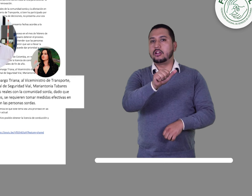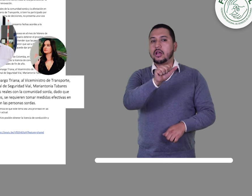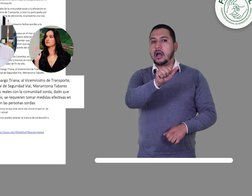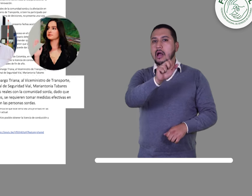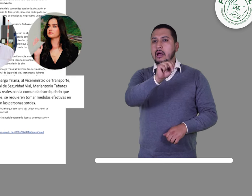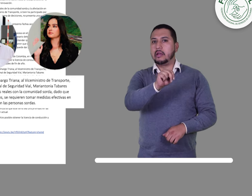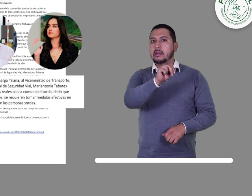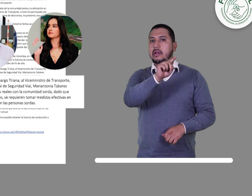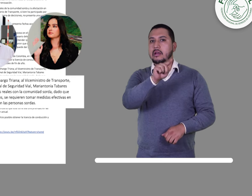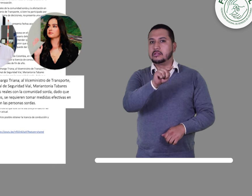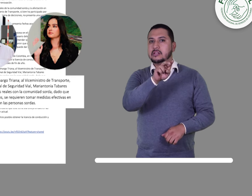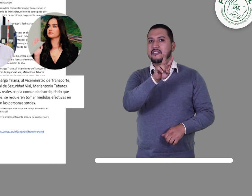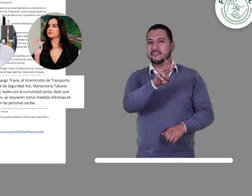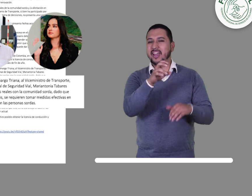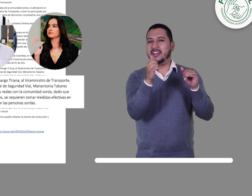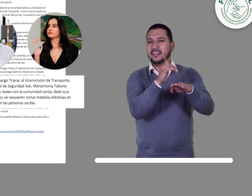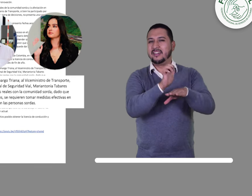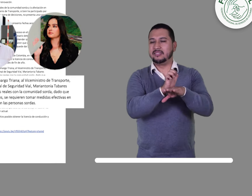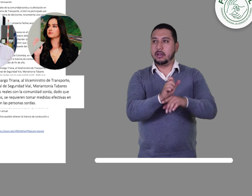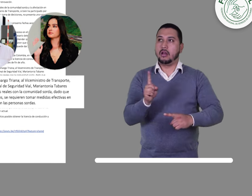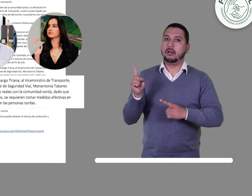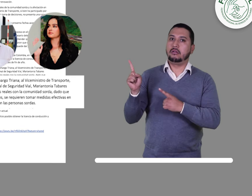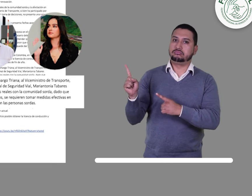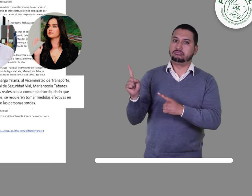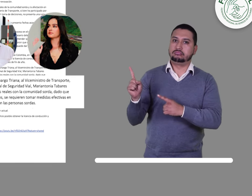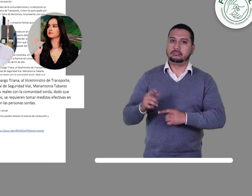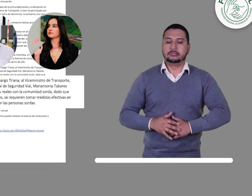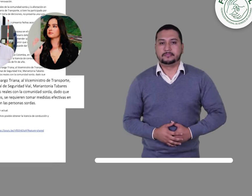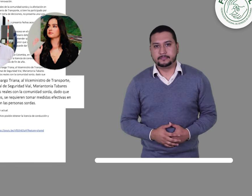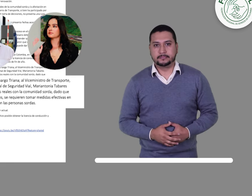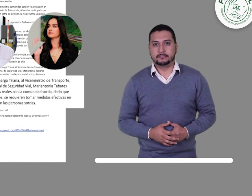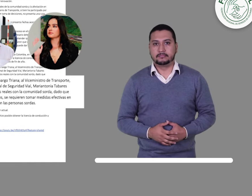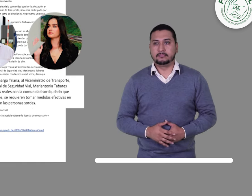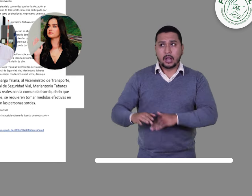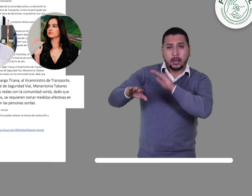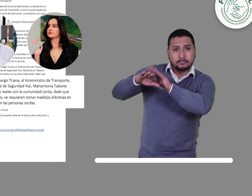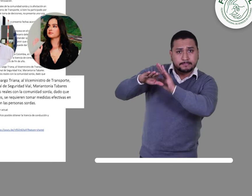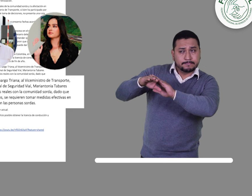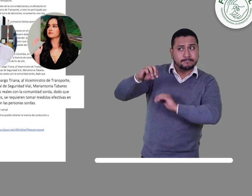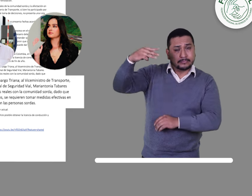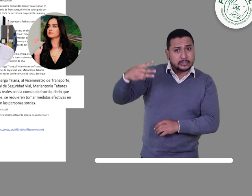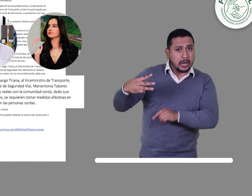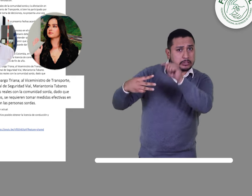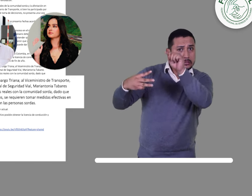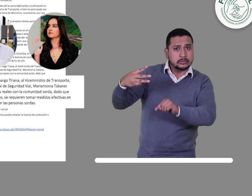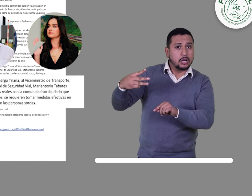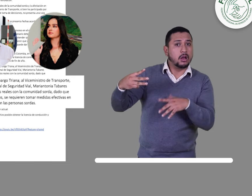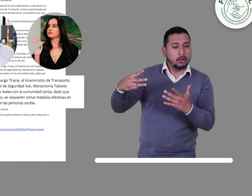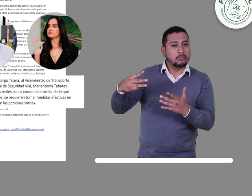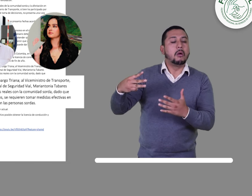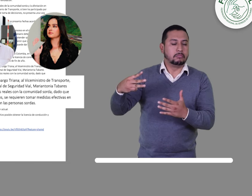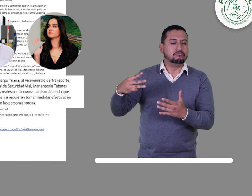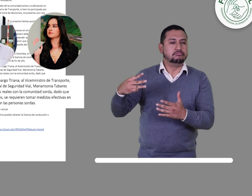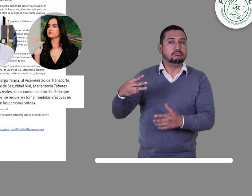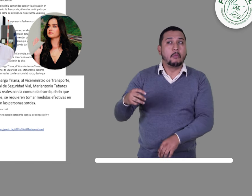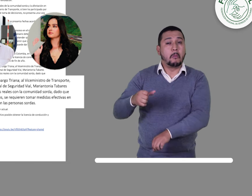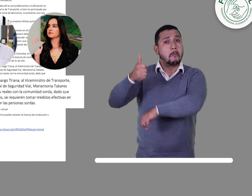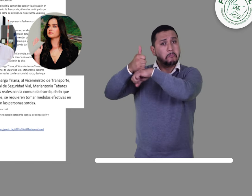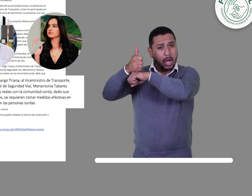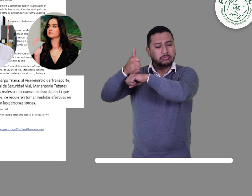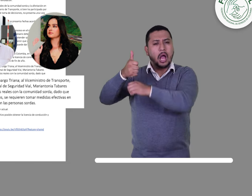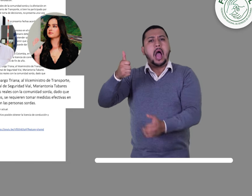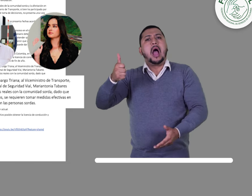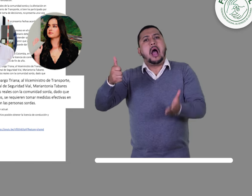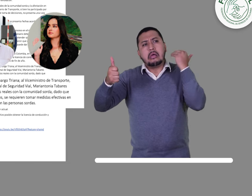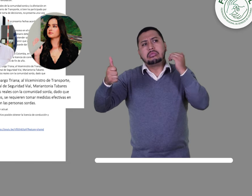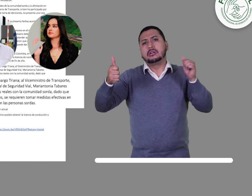Carlos Eduardo Enríquez y a la directora de la Agencia Nacional de Seguridad Vial María Antonia Tavares que, como